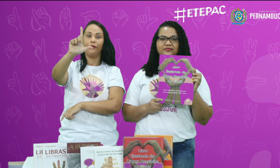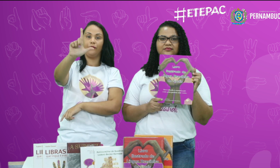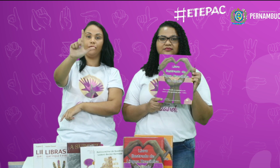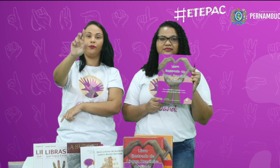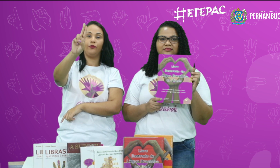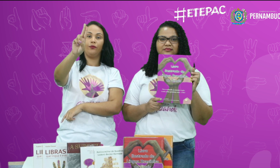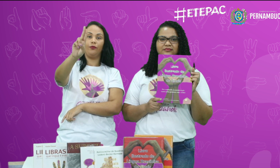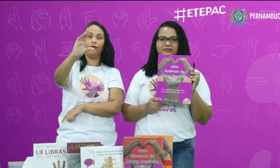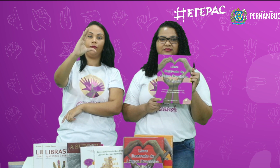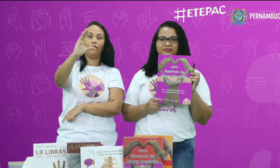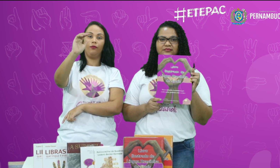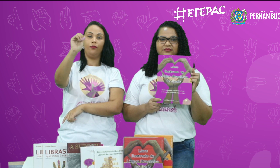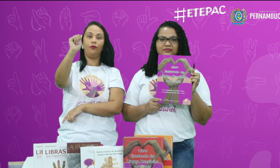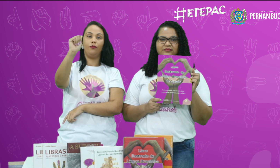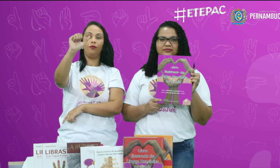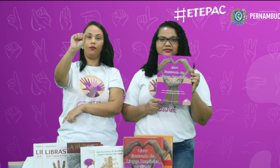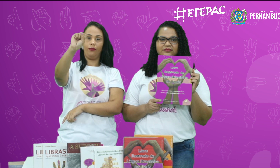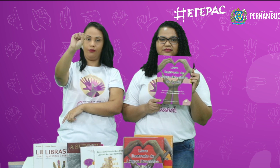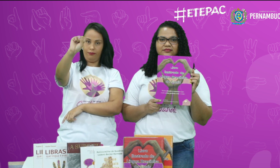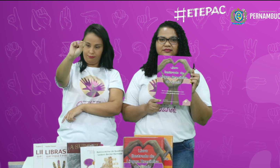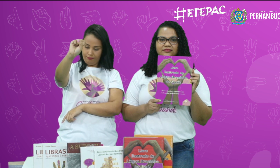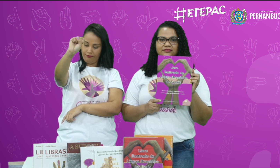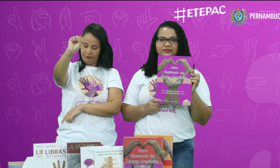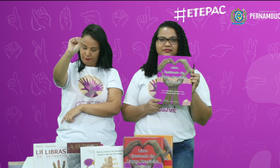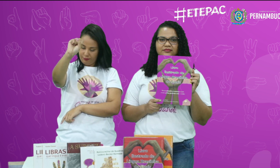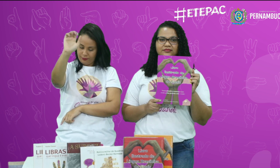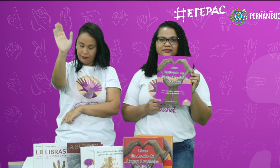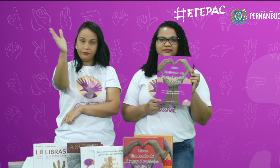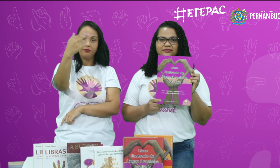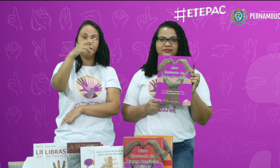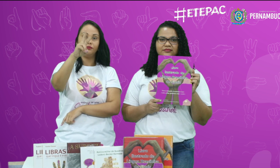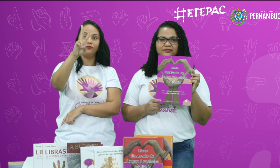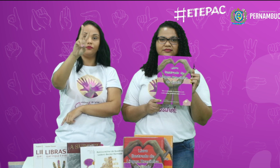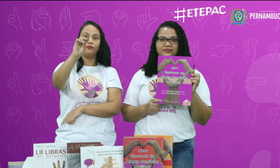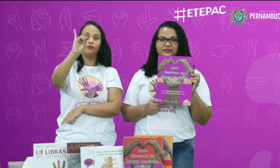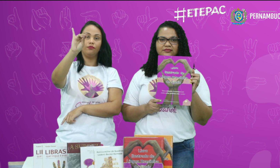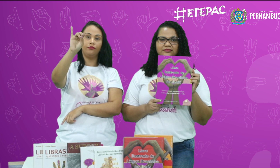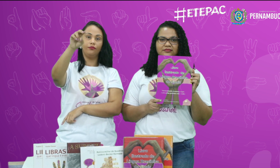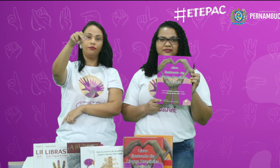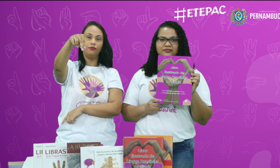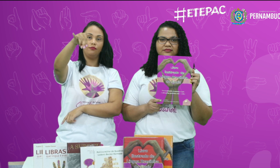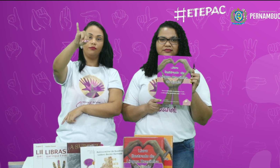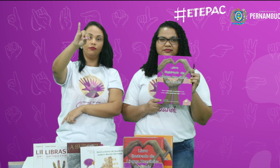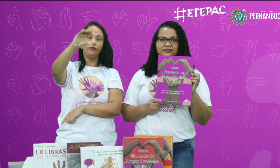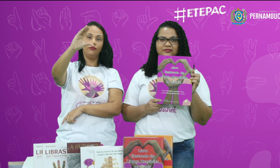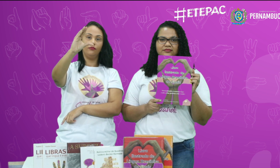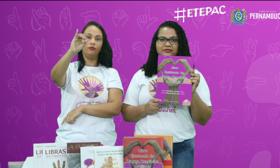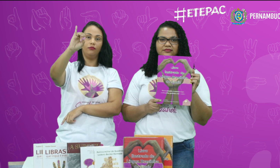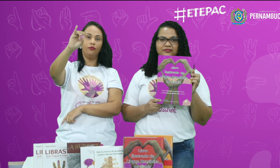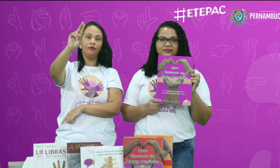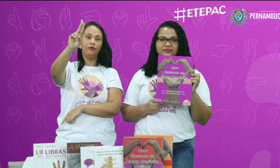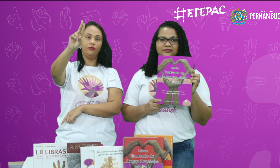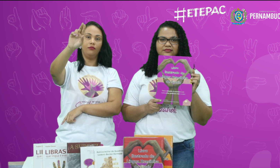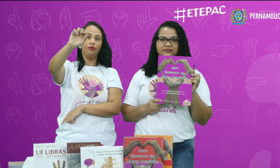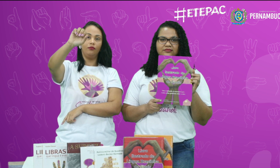Nome, Lucas Vinicius,